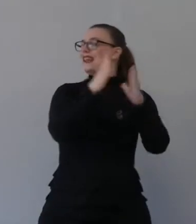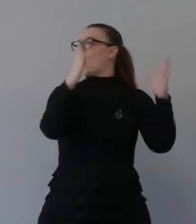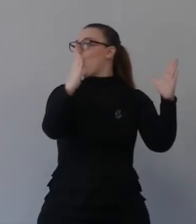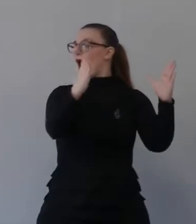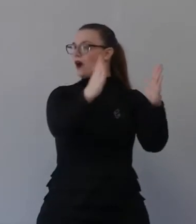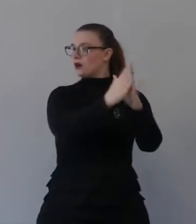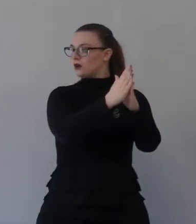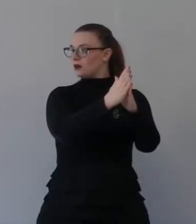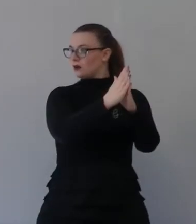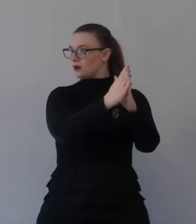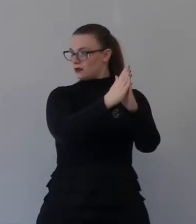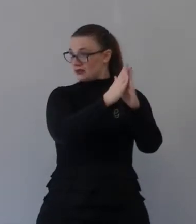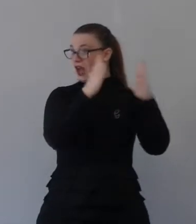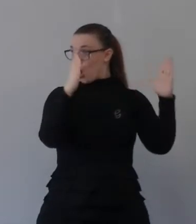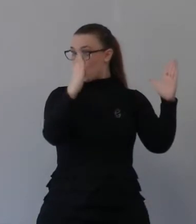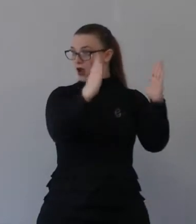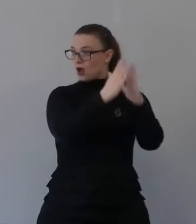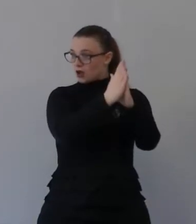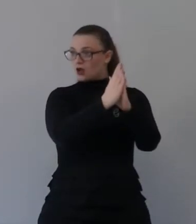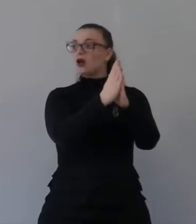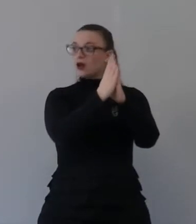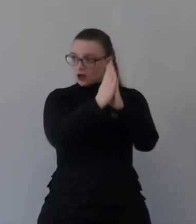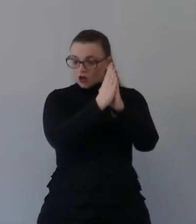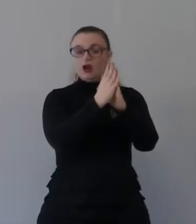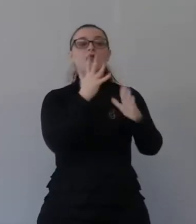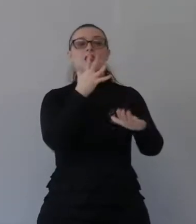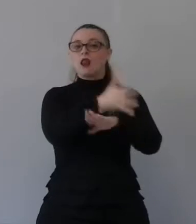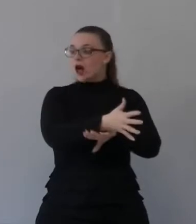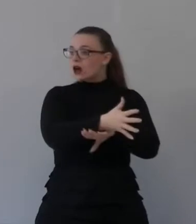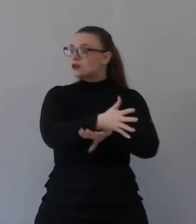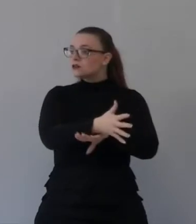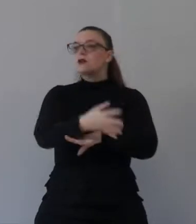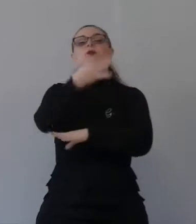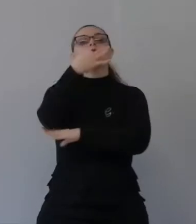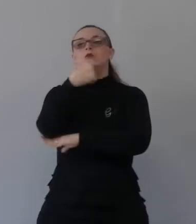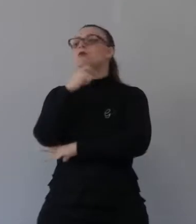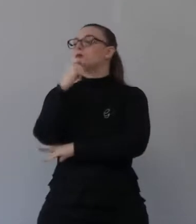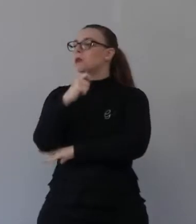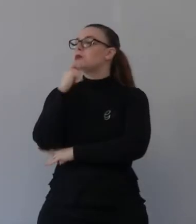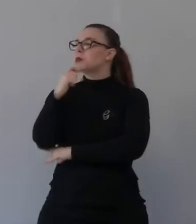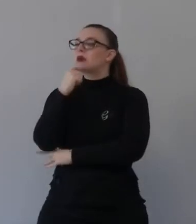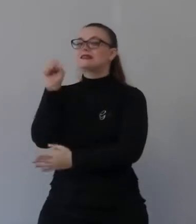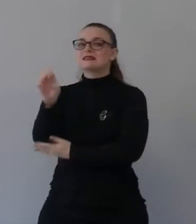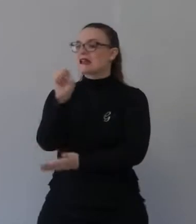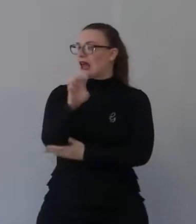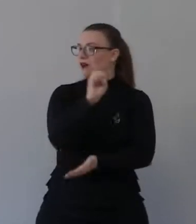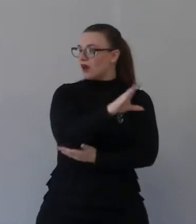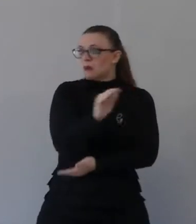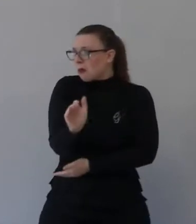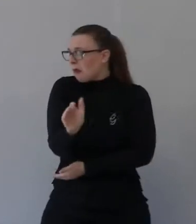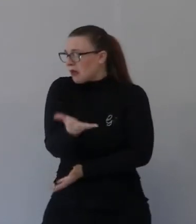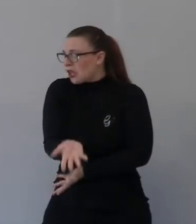famoso in Galilea perché lui, così giovane, andava ad insegnare nelle sinagorie, dove